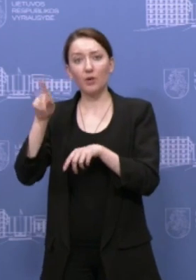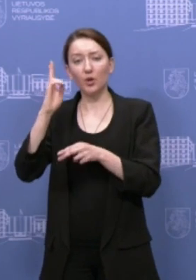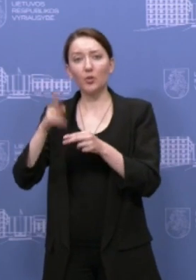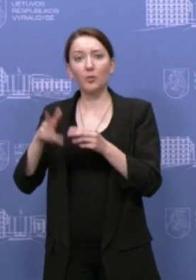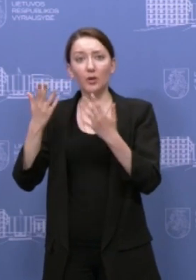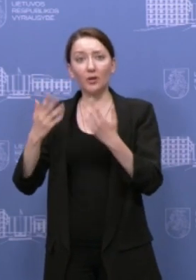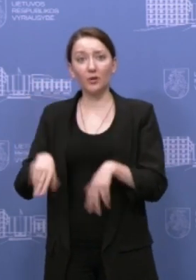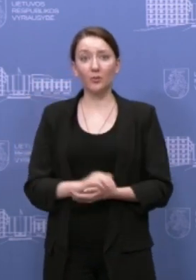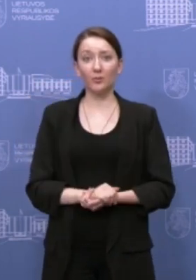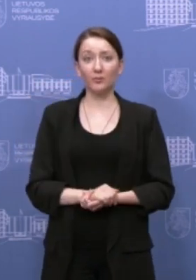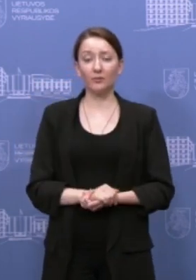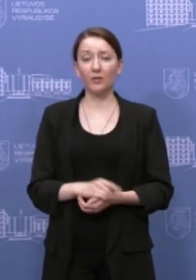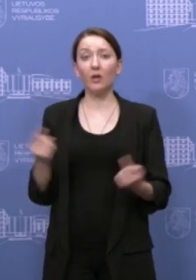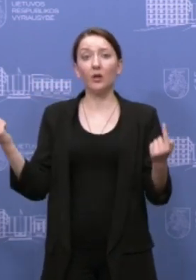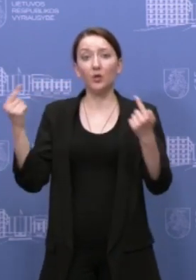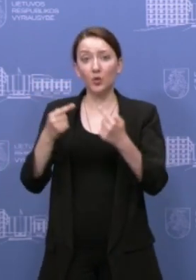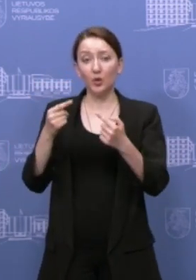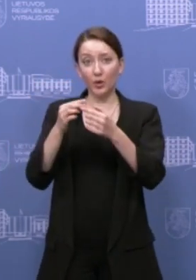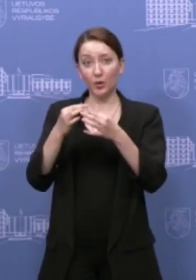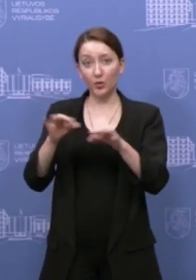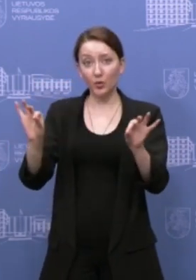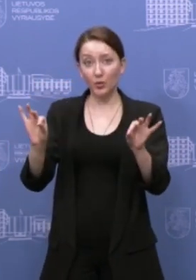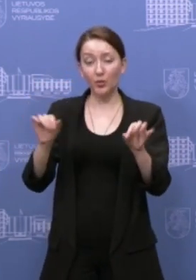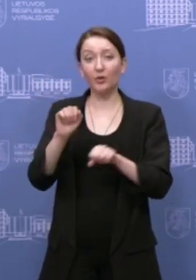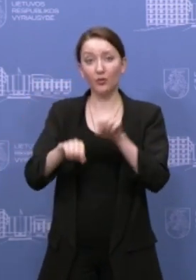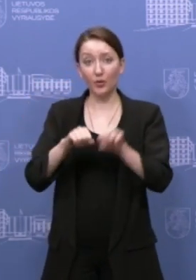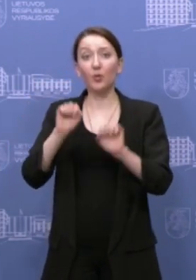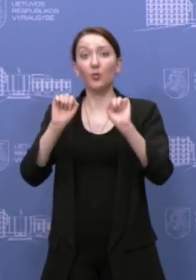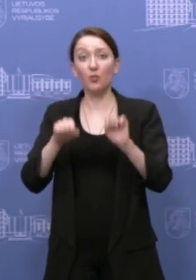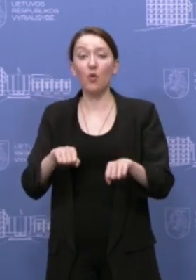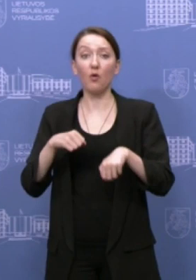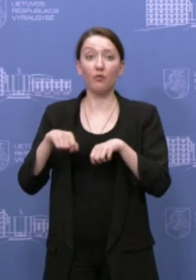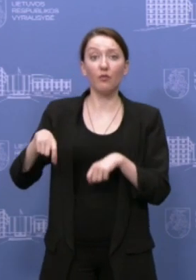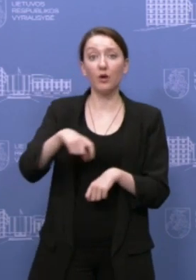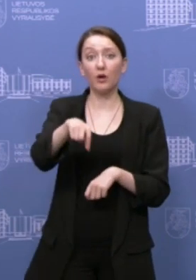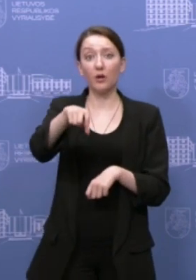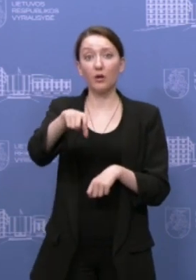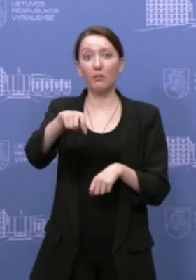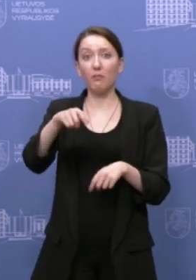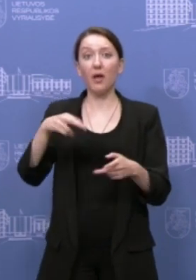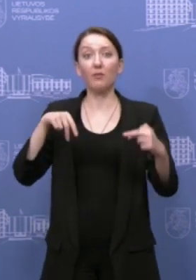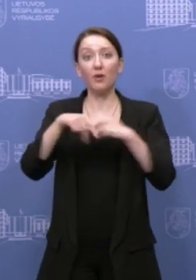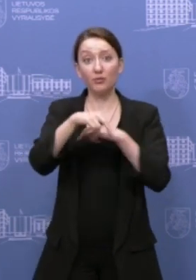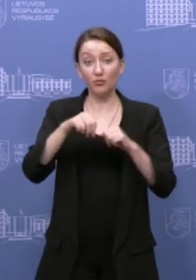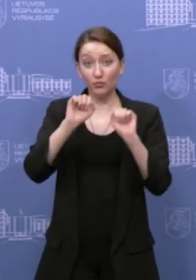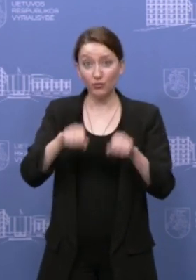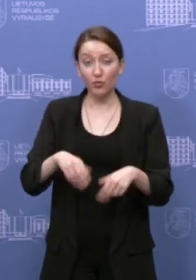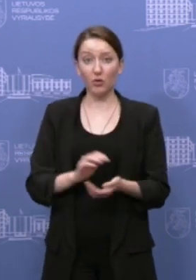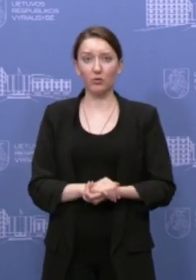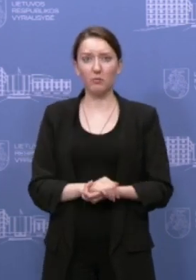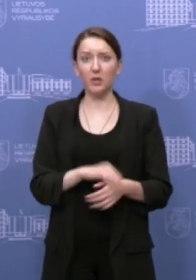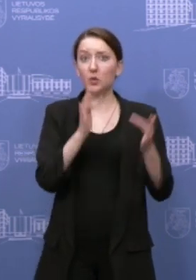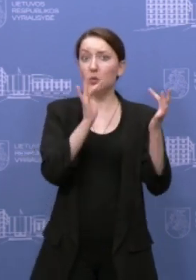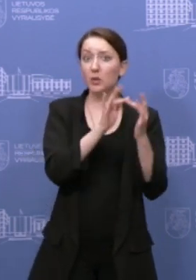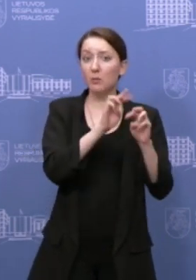pritarti siūlymui, leistyti vyratininkams važiuoti per pešiųjų perėjas, nors susikimo